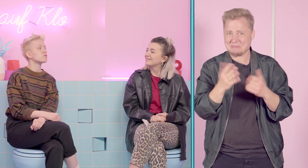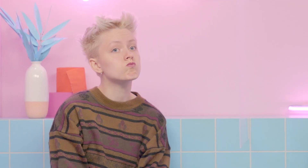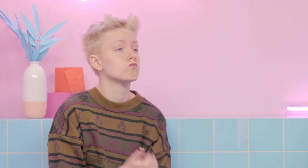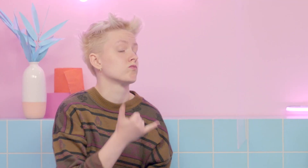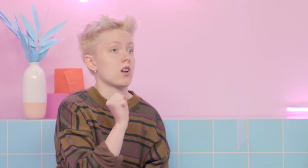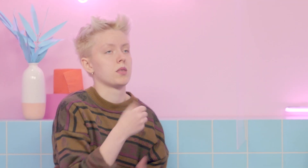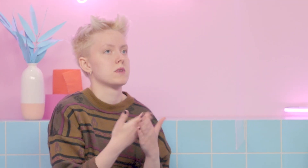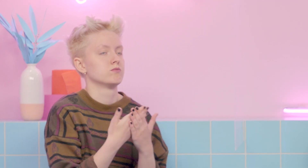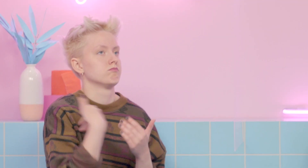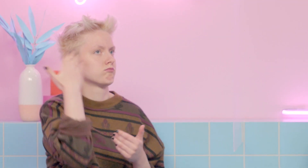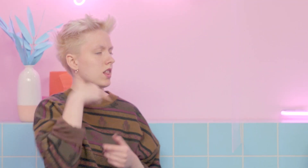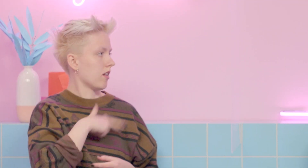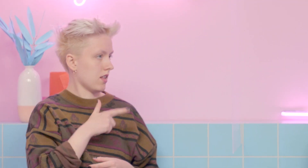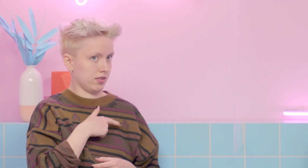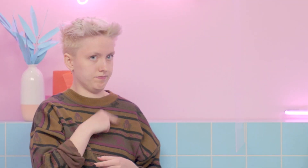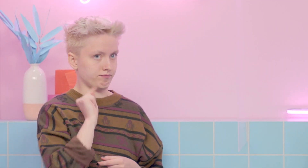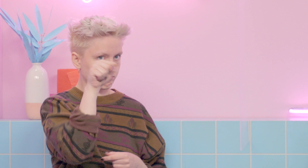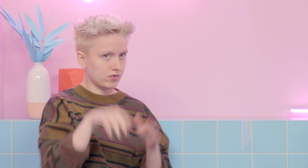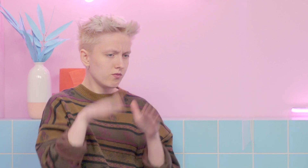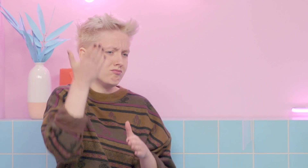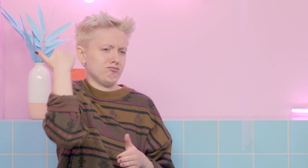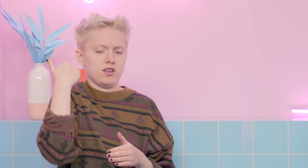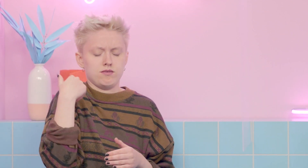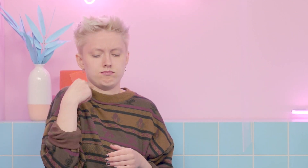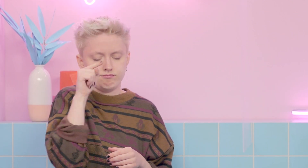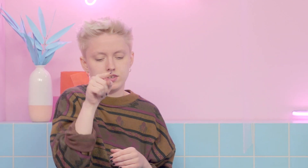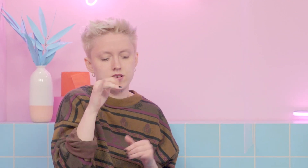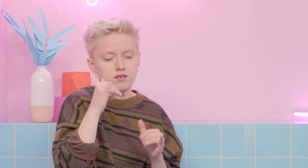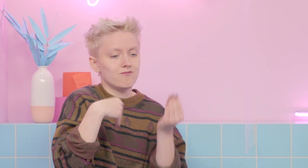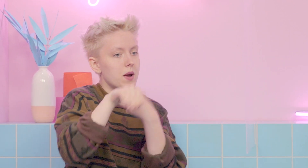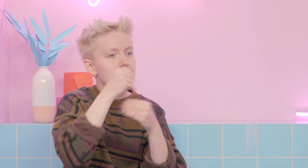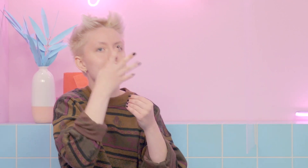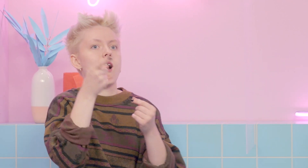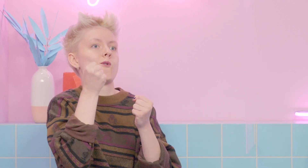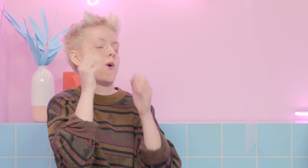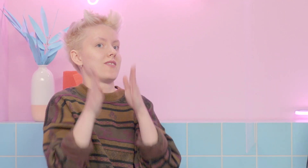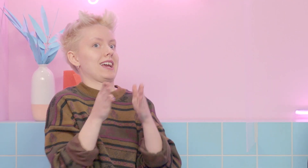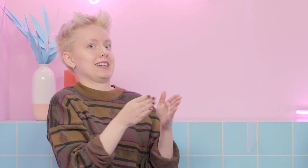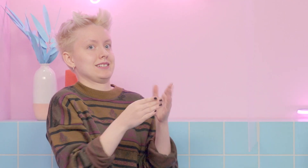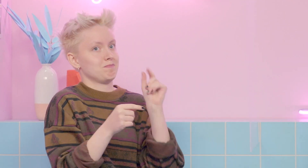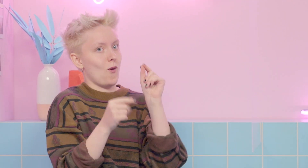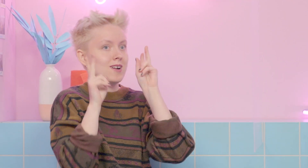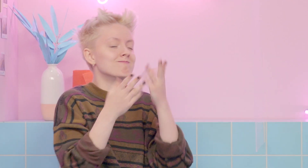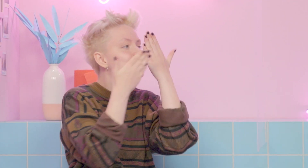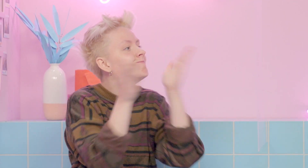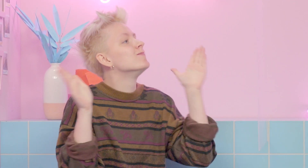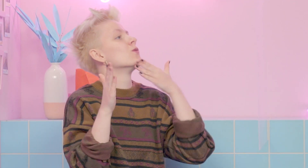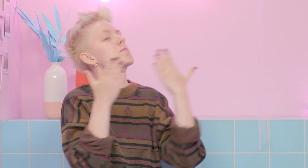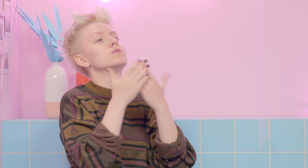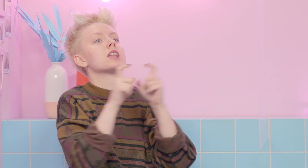Ja, auf jeden Fall kann ich ein Beispiel erzählen. Ich bin ja in Lettland aufgewachsen und da war es so, dass meine Familie eben sehr, sehr konservativ ist. Also bei